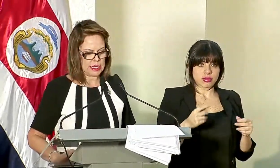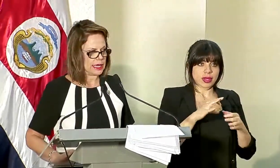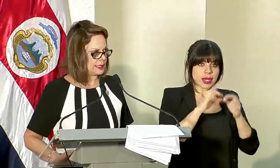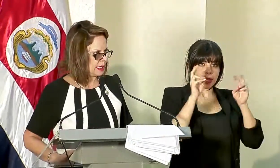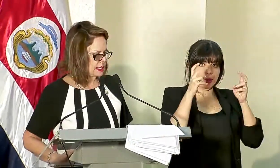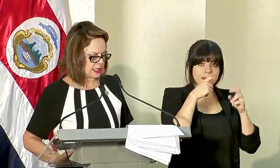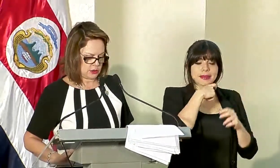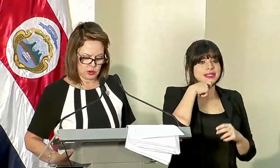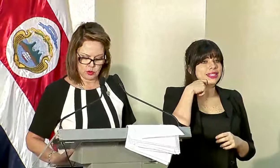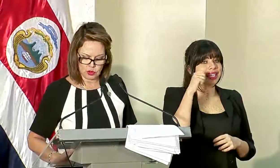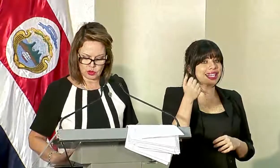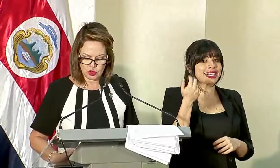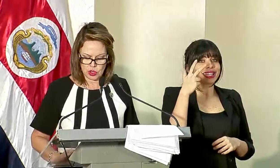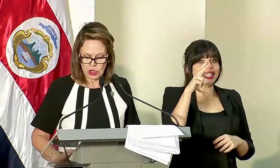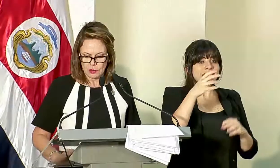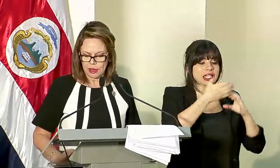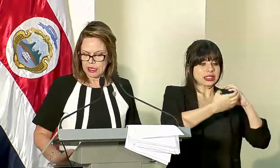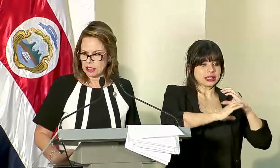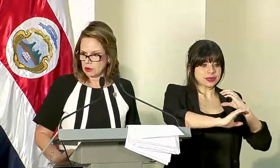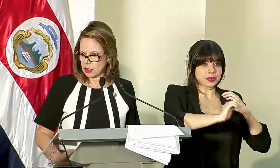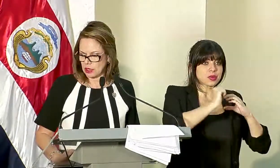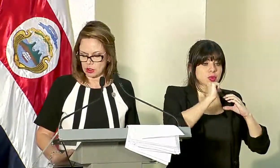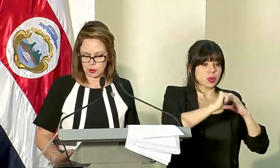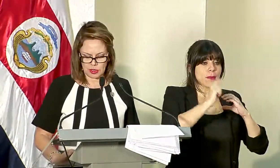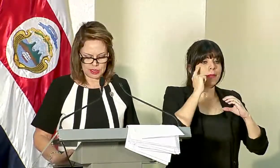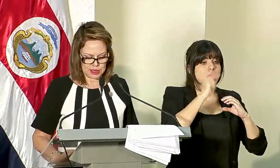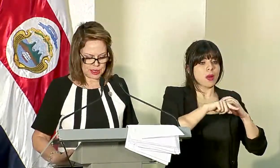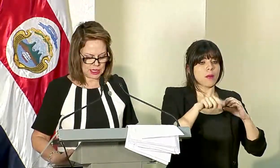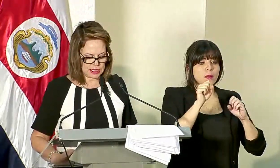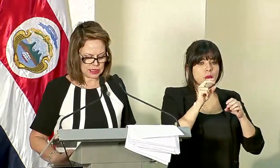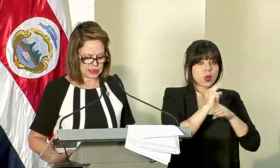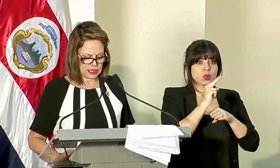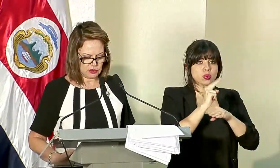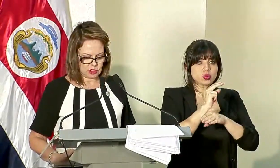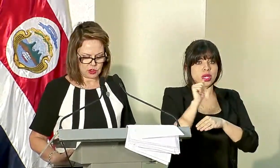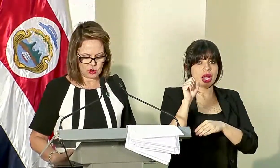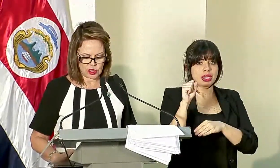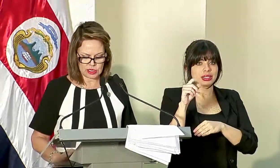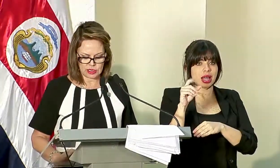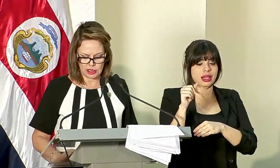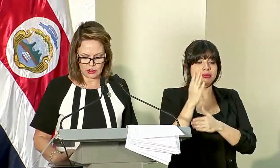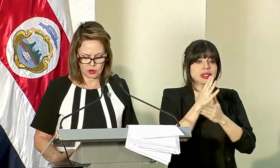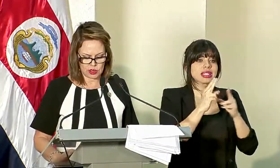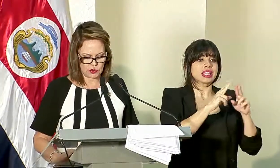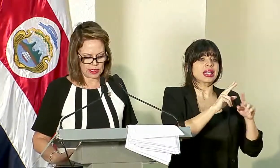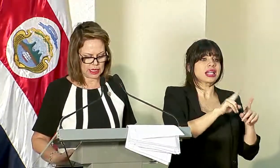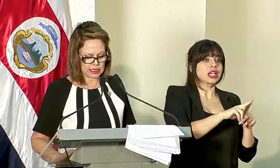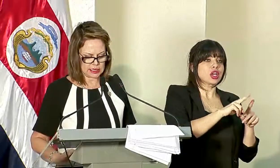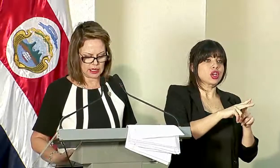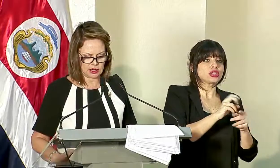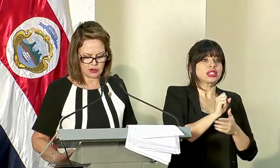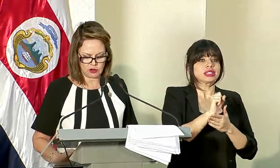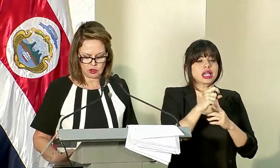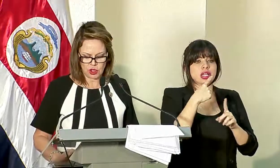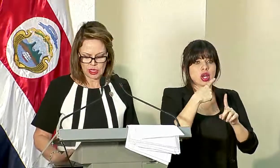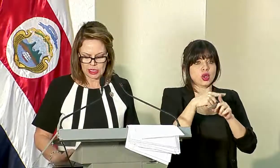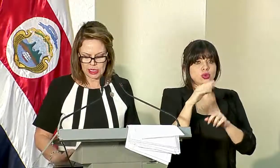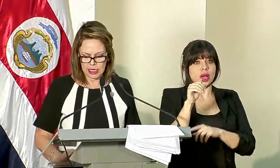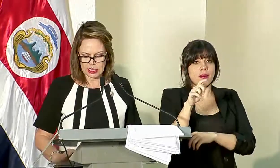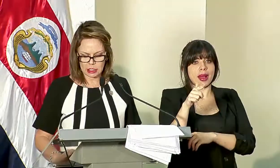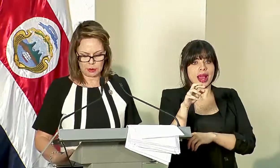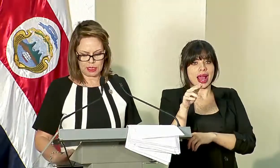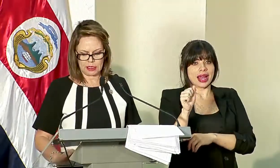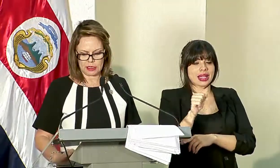sequía en 13 acueductos para ser usados por las asadas, entre ellos Nicoya, Santa Cruz, Avangares, Carrillo